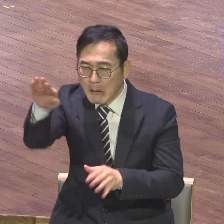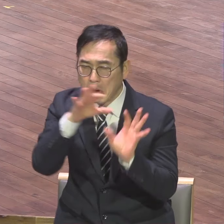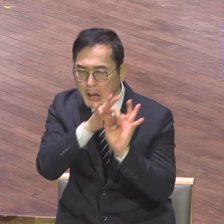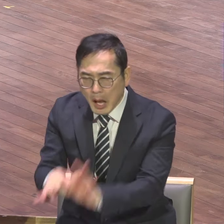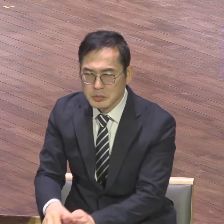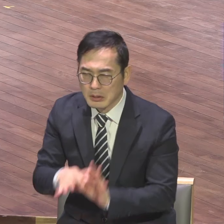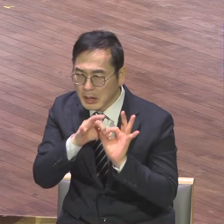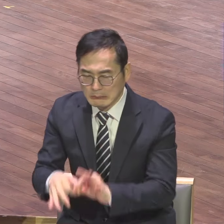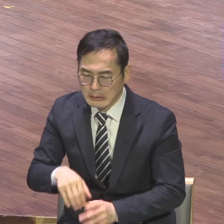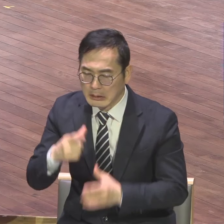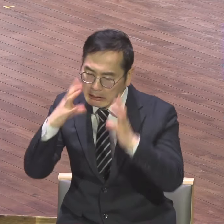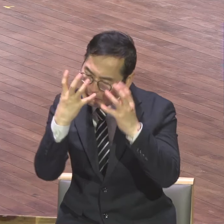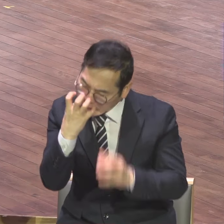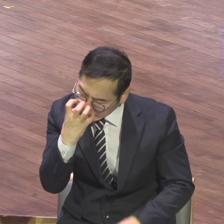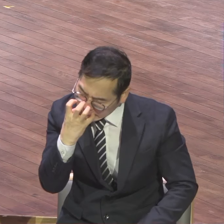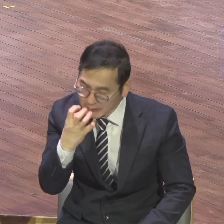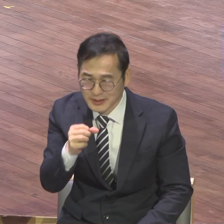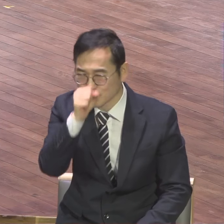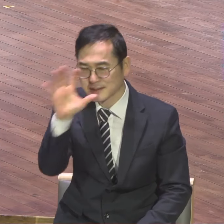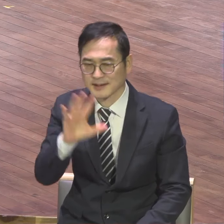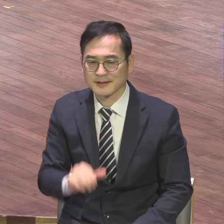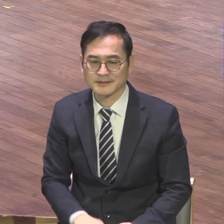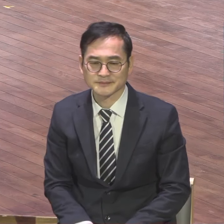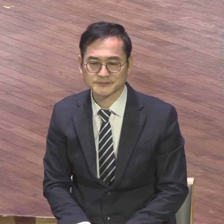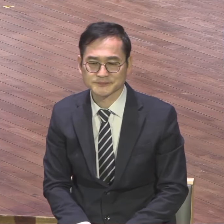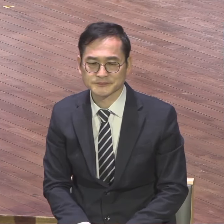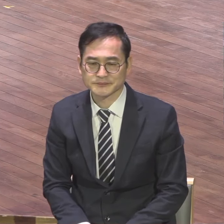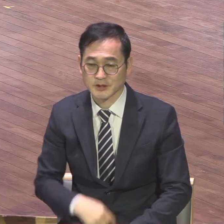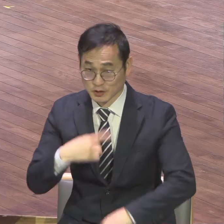같이 보면 나는 새로운 피조물이다.